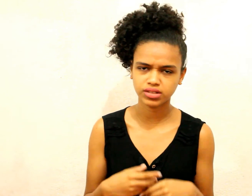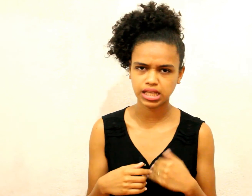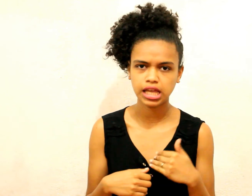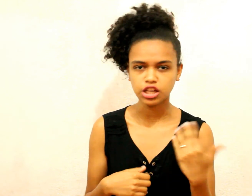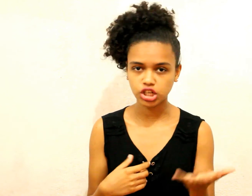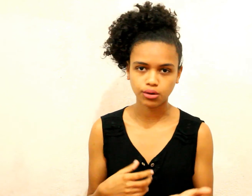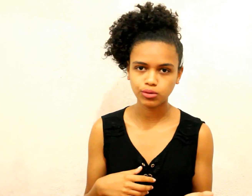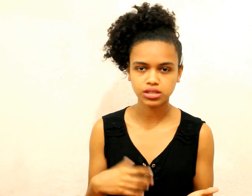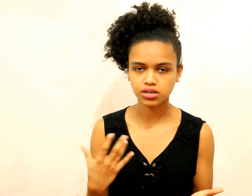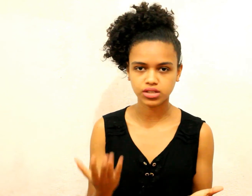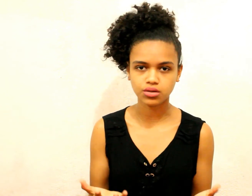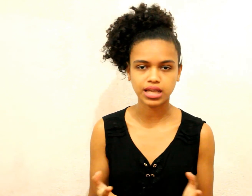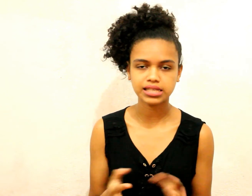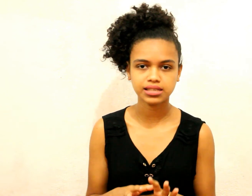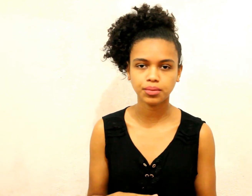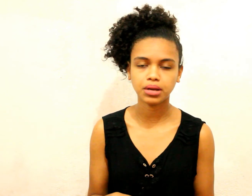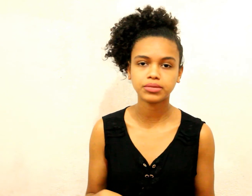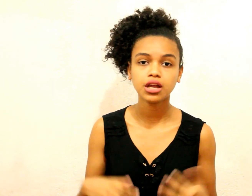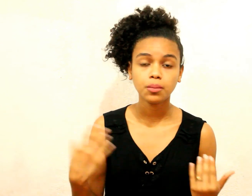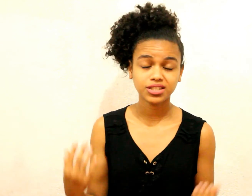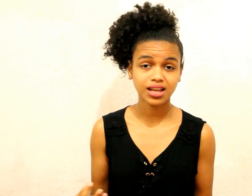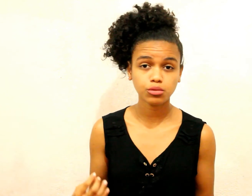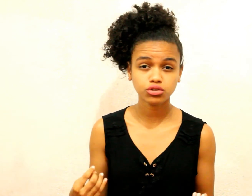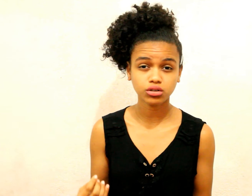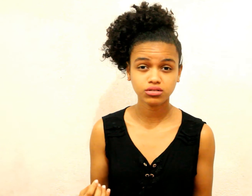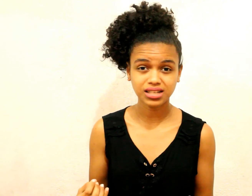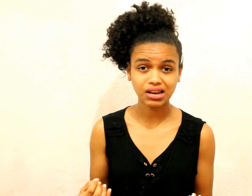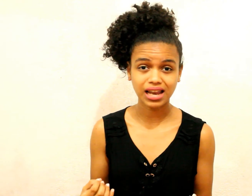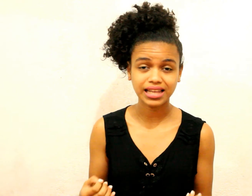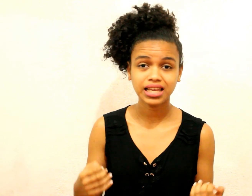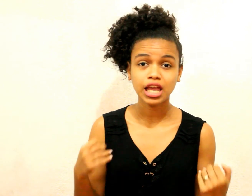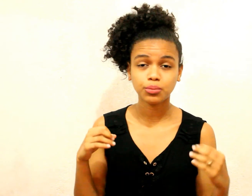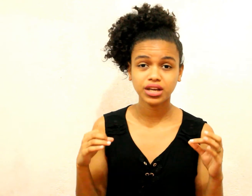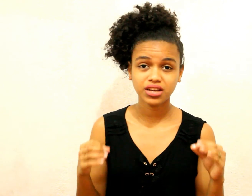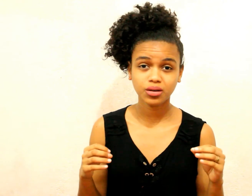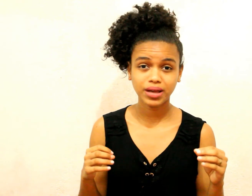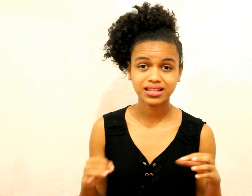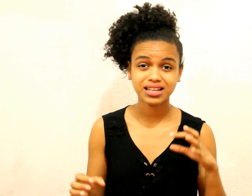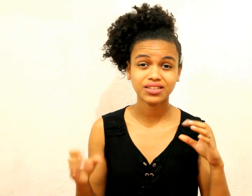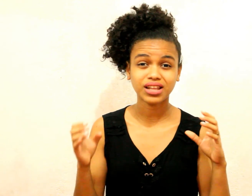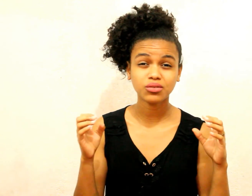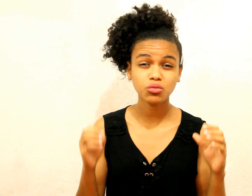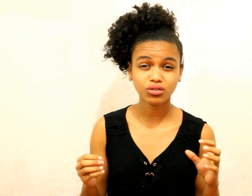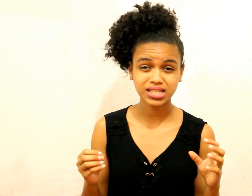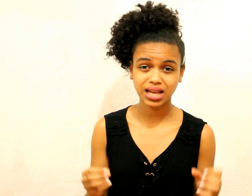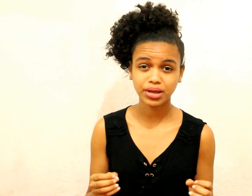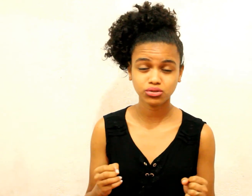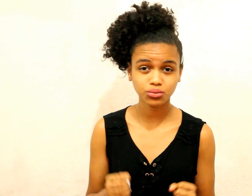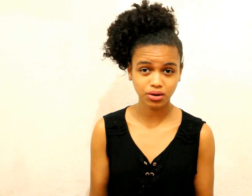você já use E que você conhece Sem problemas Mas eu usava muitos tônicos Da sala online E por incrível que pareça Eles evitavam muito ressecamento No meu